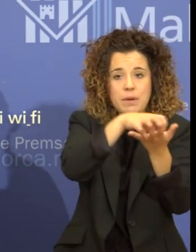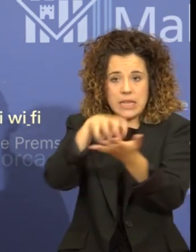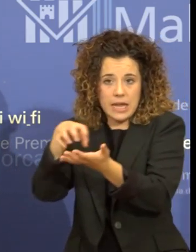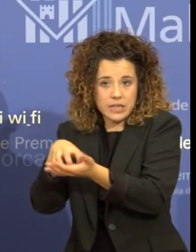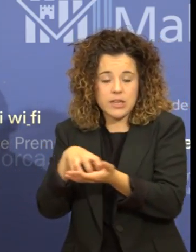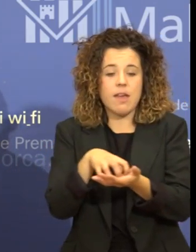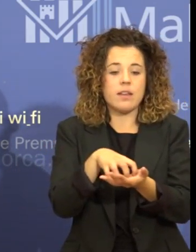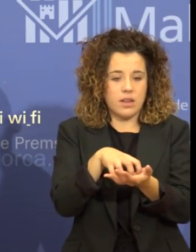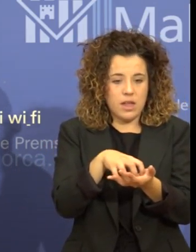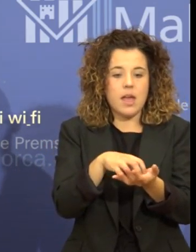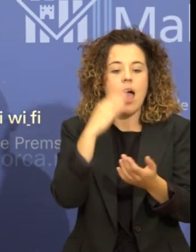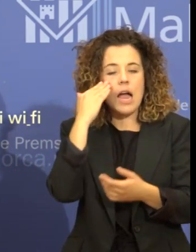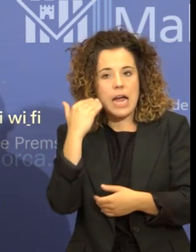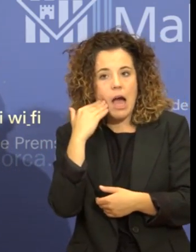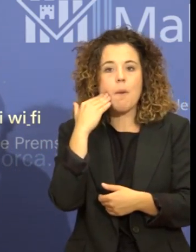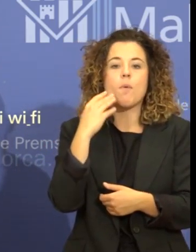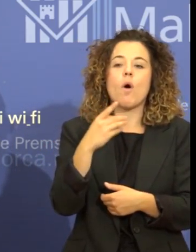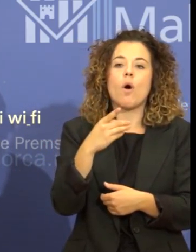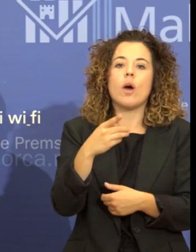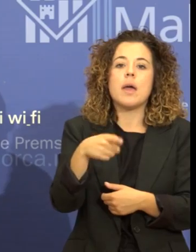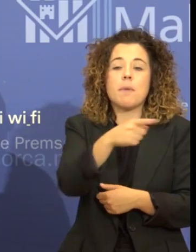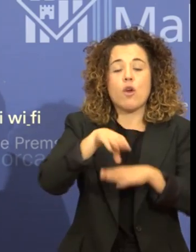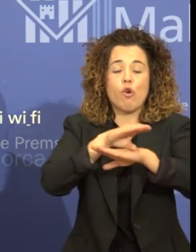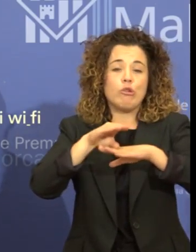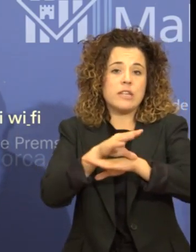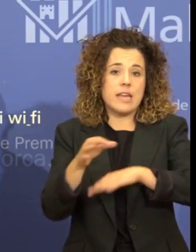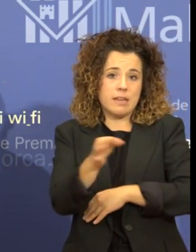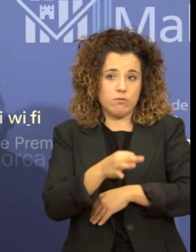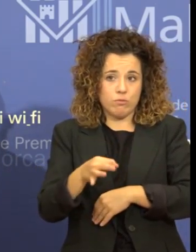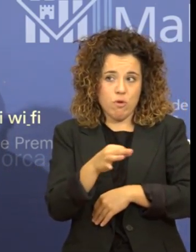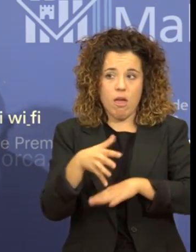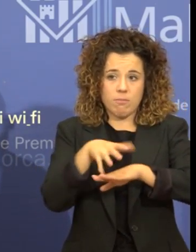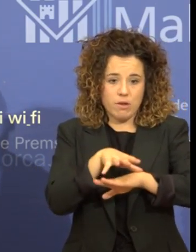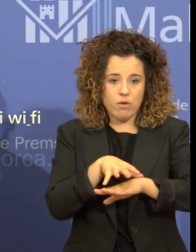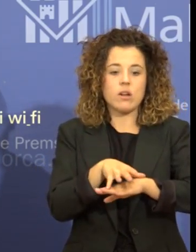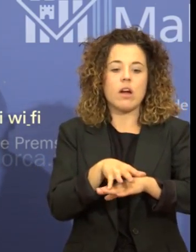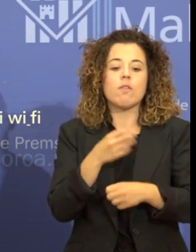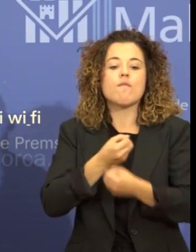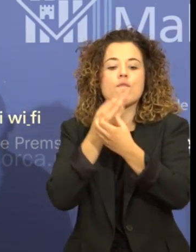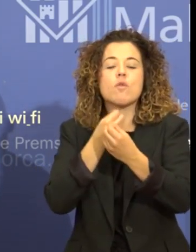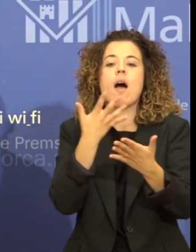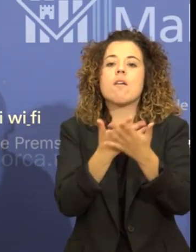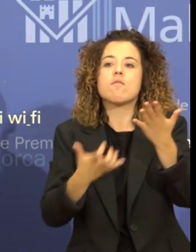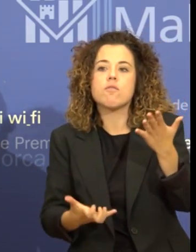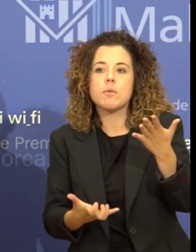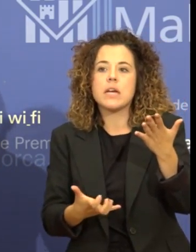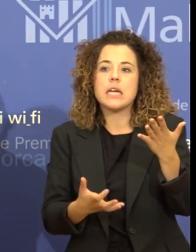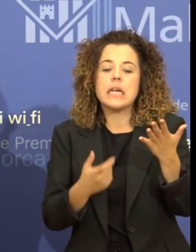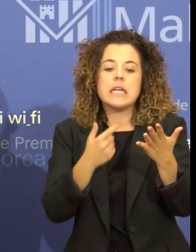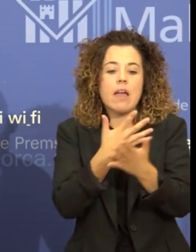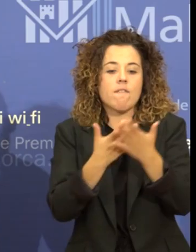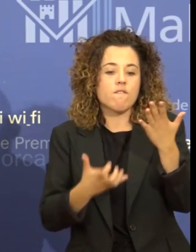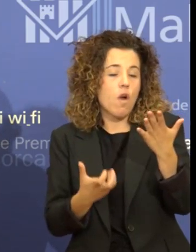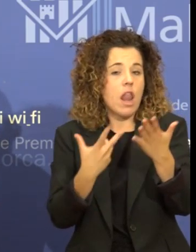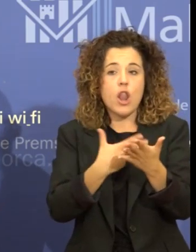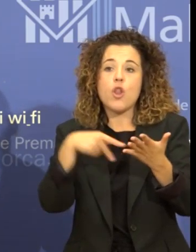que s'admeten a informe per part del Consell Insular. Quan aquest informe sigui desfavorable i es tracti d